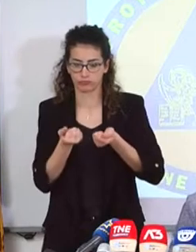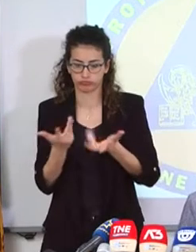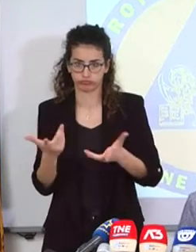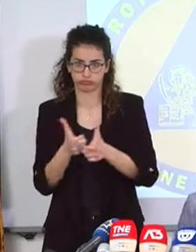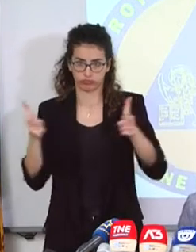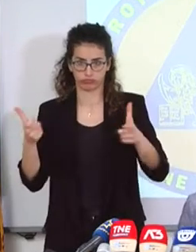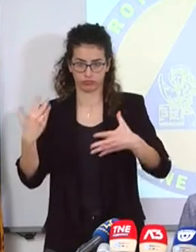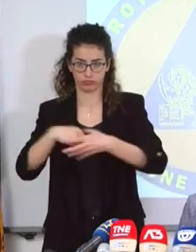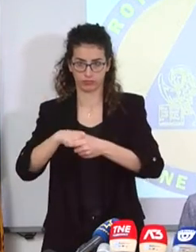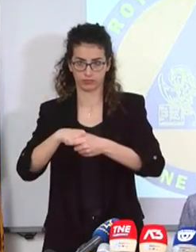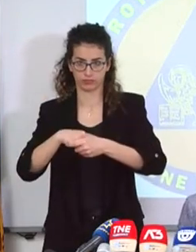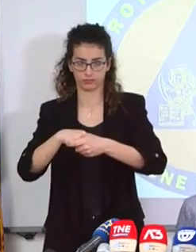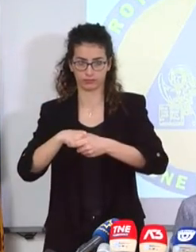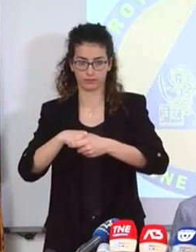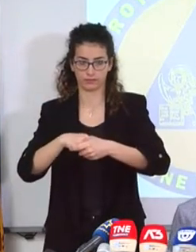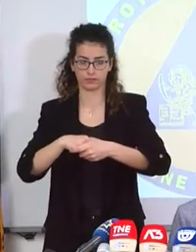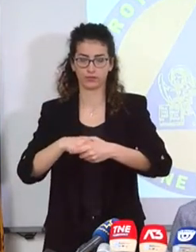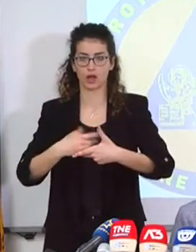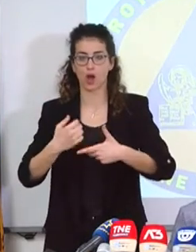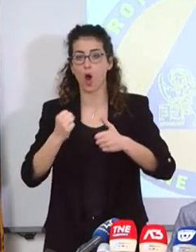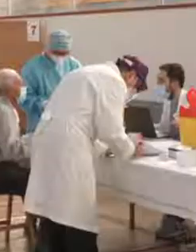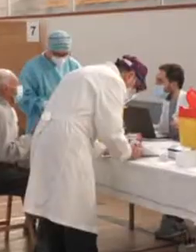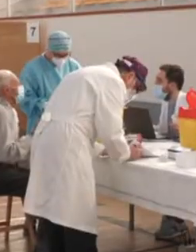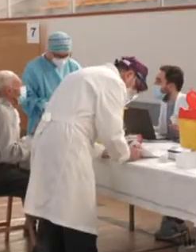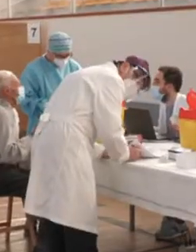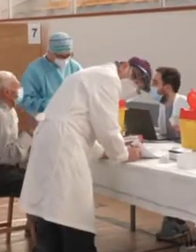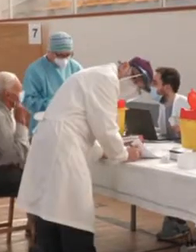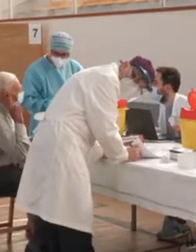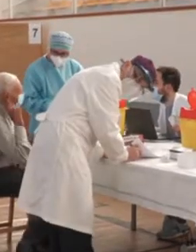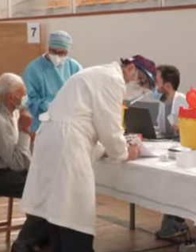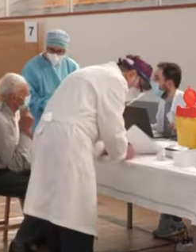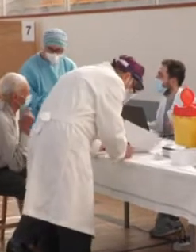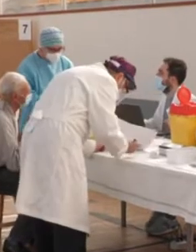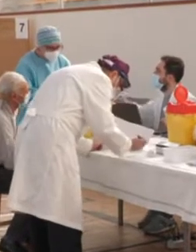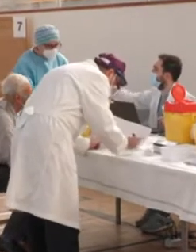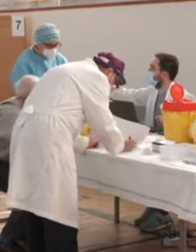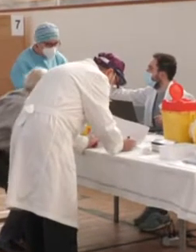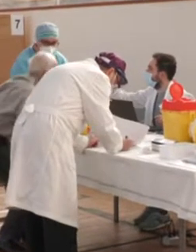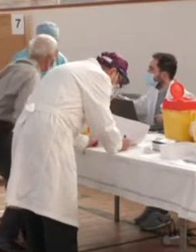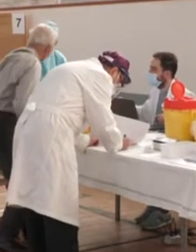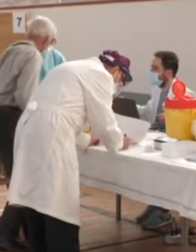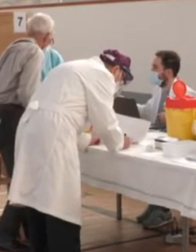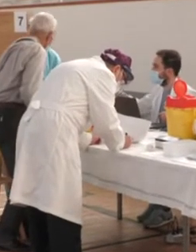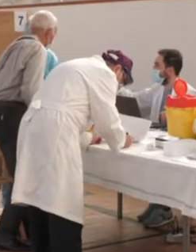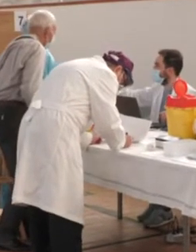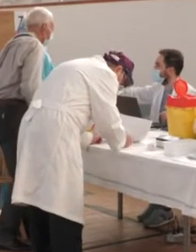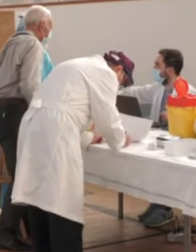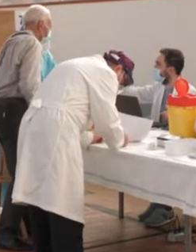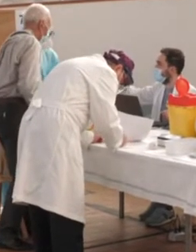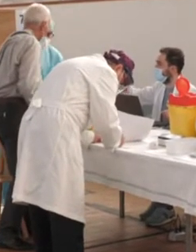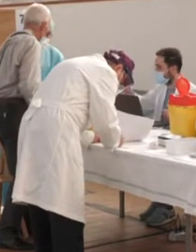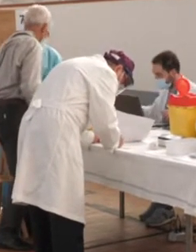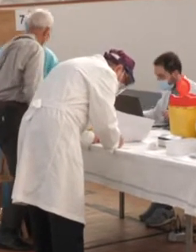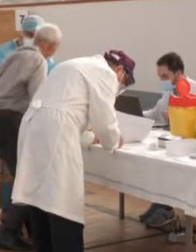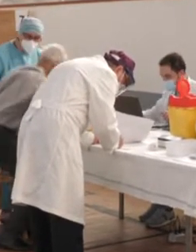importanti di quelle che abbiamo oggi, potrebbe già essere una buona soluzione. Intanto prosegue la campagna vaccinale, ieri ne sono stati somministrati